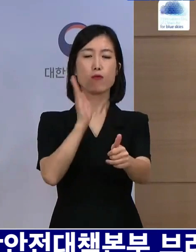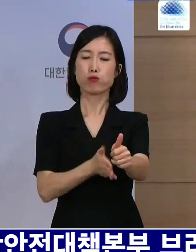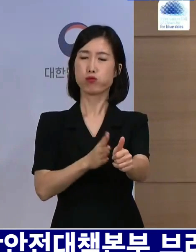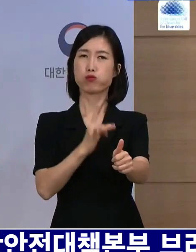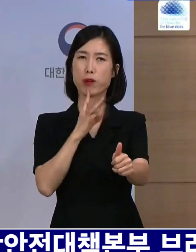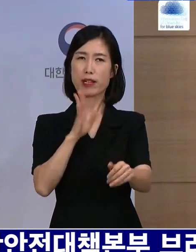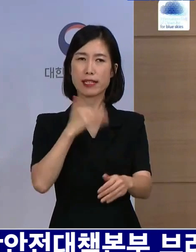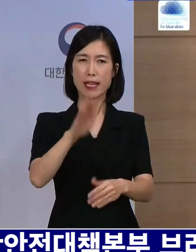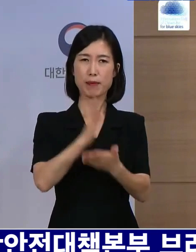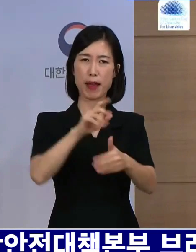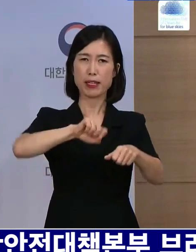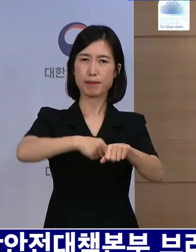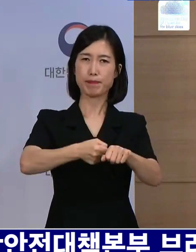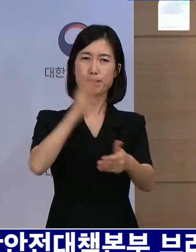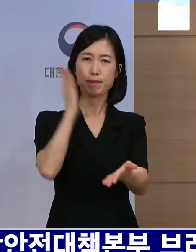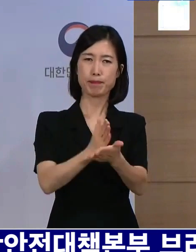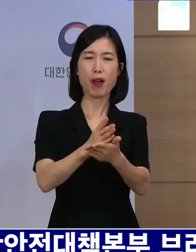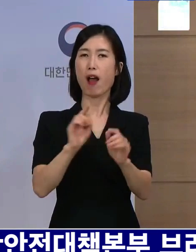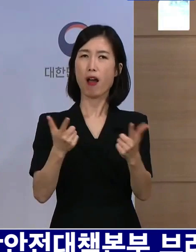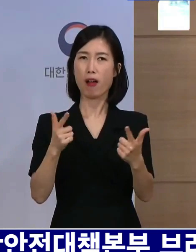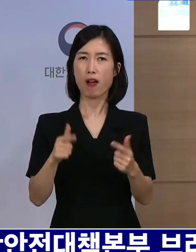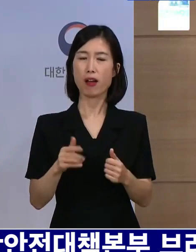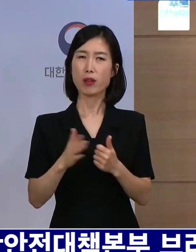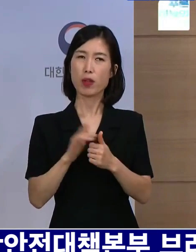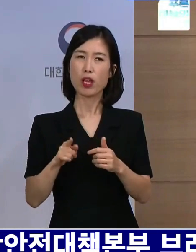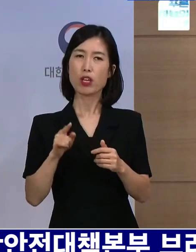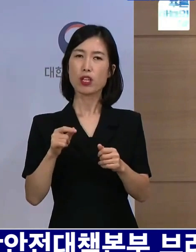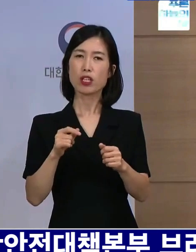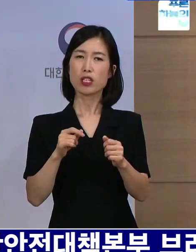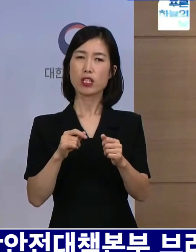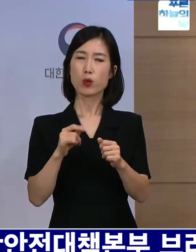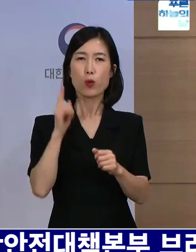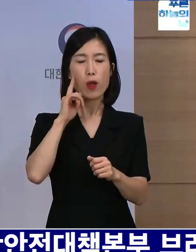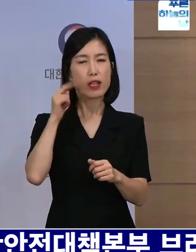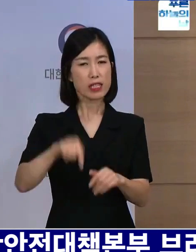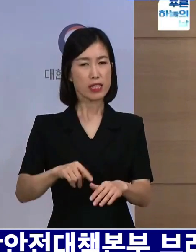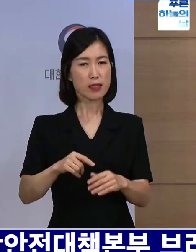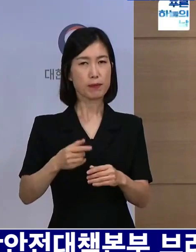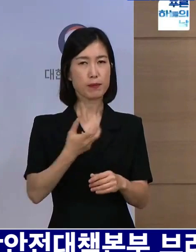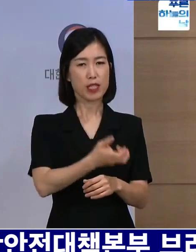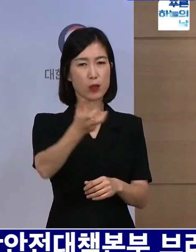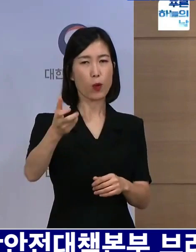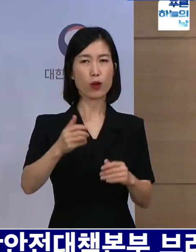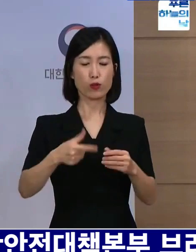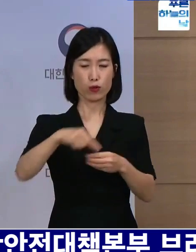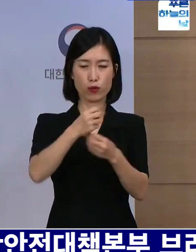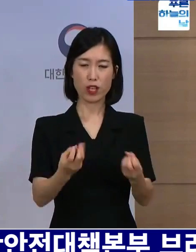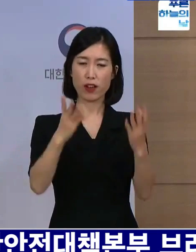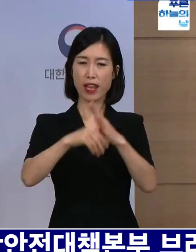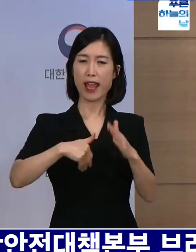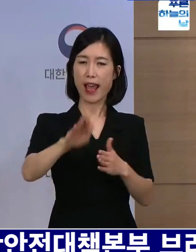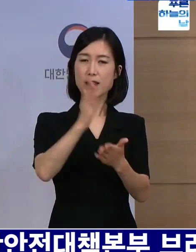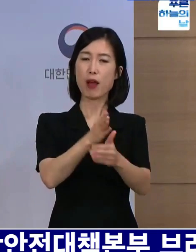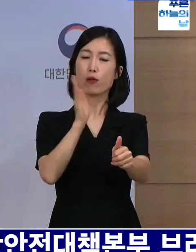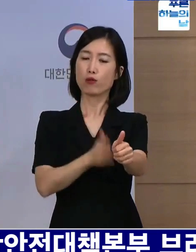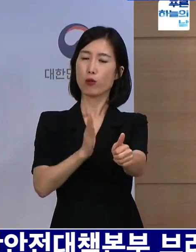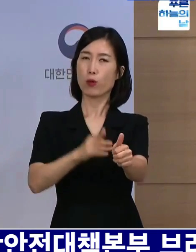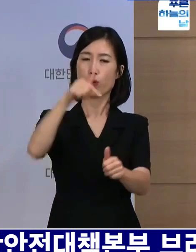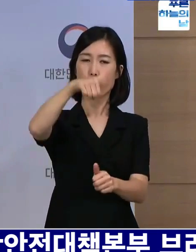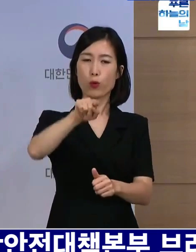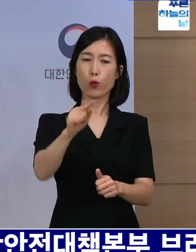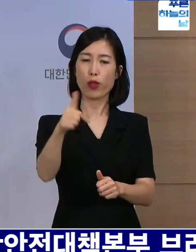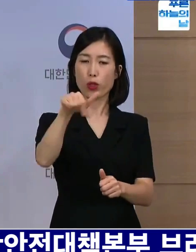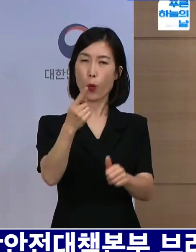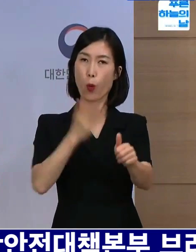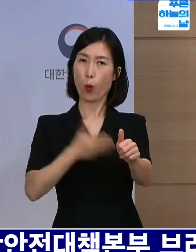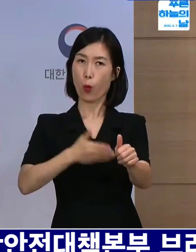궁금하다는 질의고요. 이번 각종 조치를 이동 제한 권고로까지 봐도 될지 궁금하다는 질문입니다.